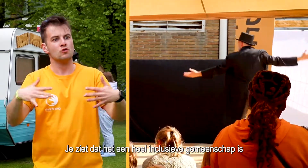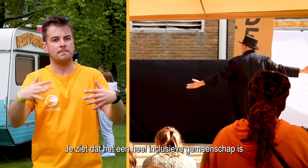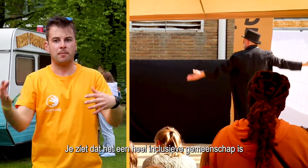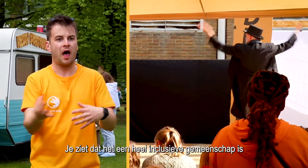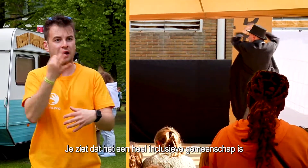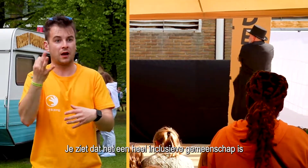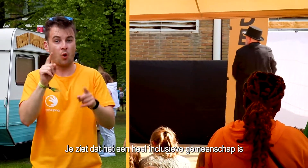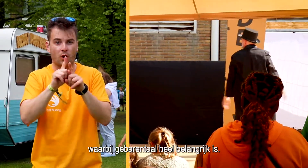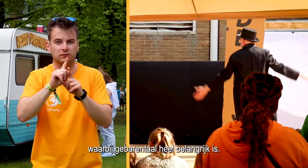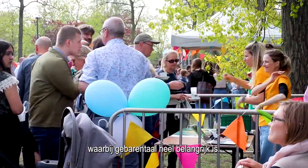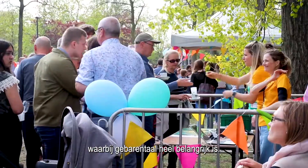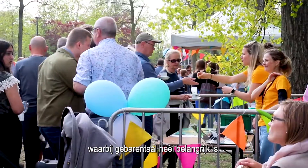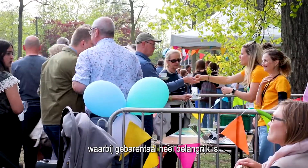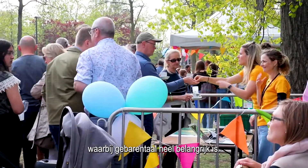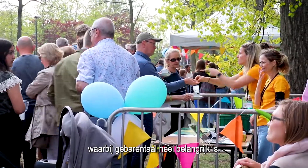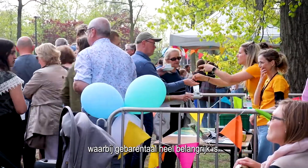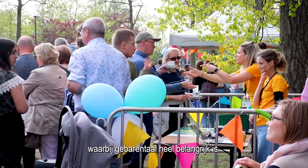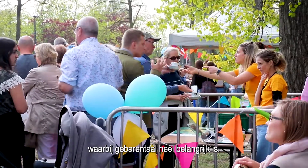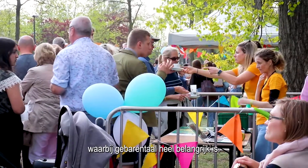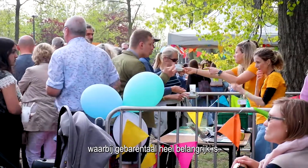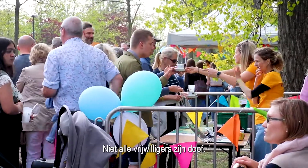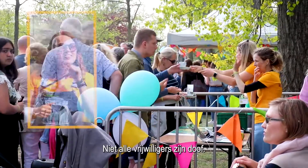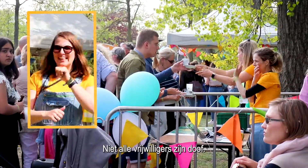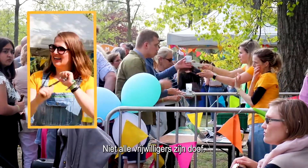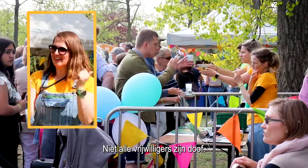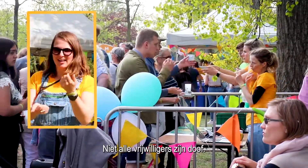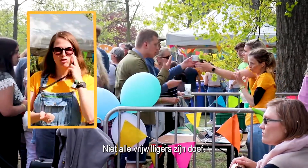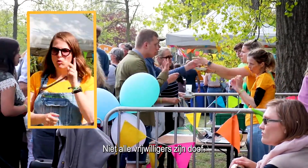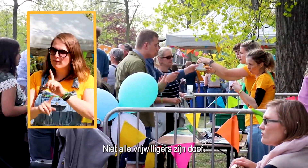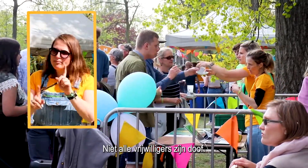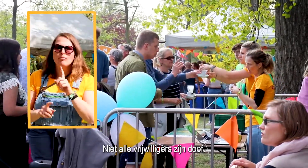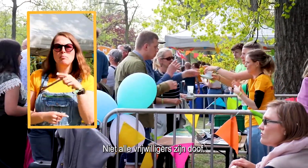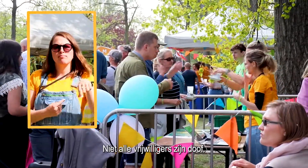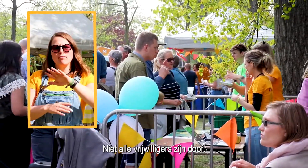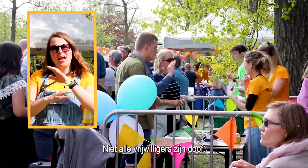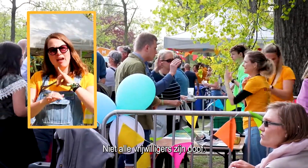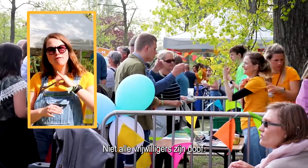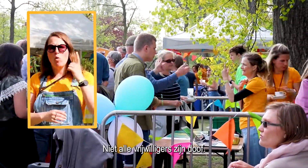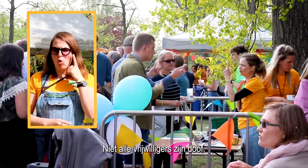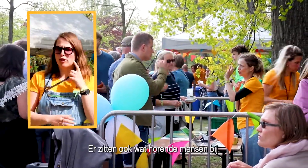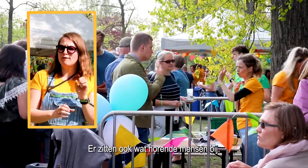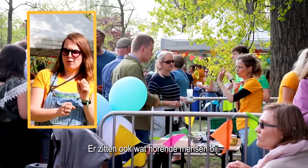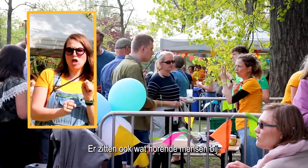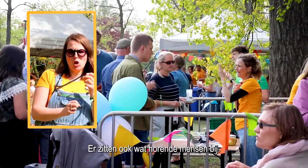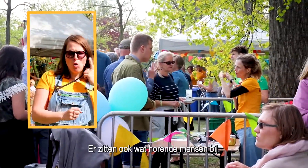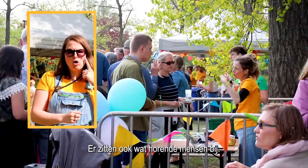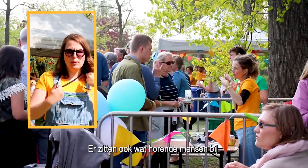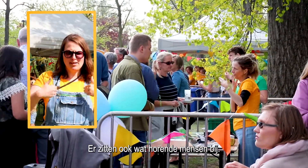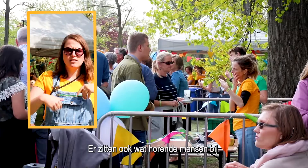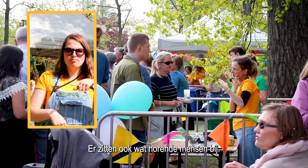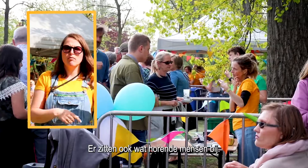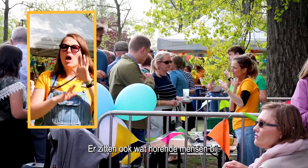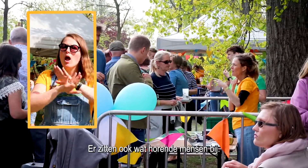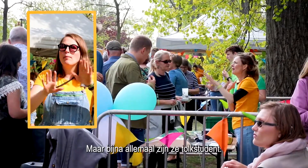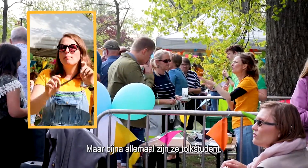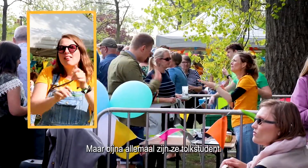dat is echt een hele inclusieve gemeenschap waar je gebarentaal heel belangrijk is. Niet alle vrijwilligers zijn doof. Er zitten ook redelijk wat horende